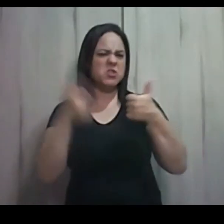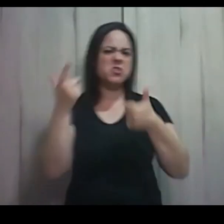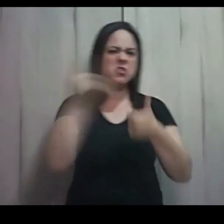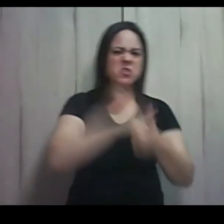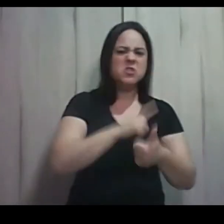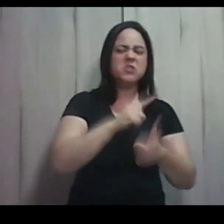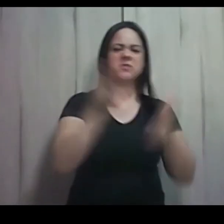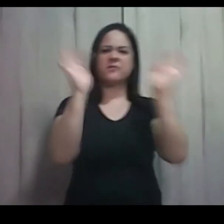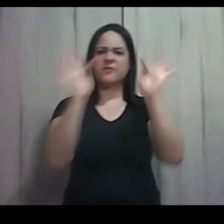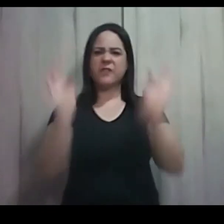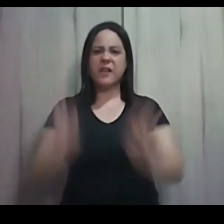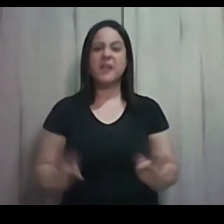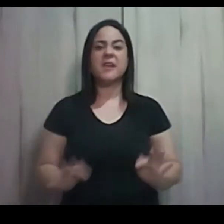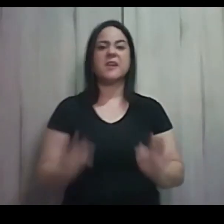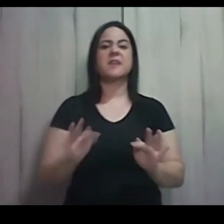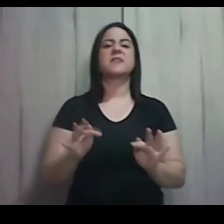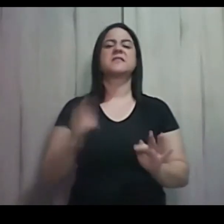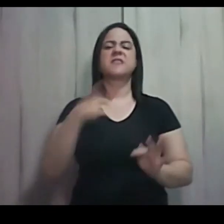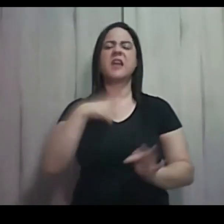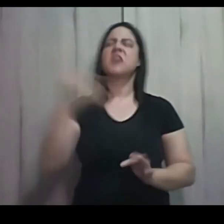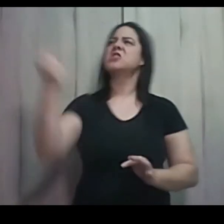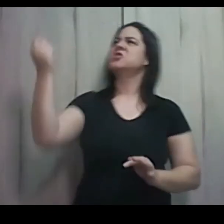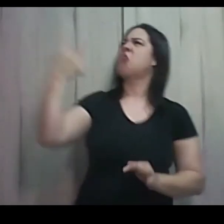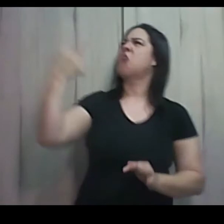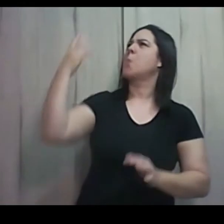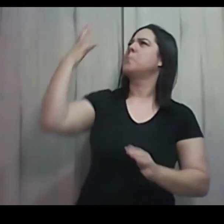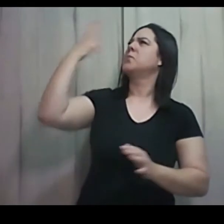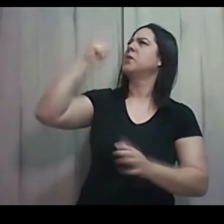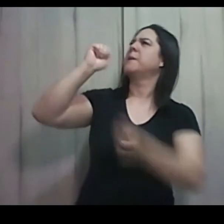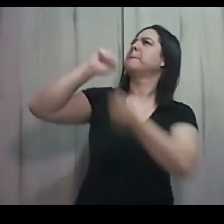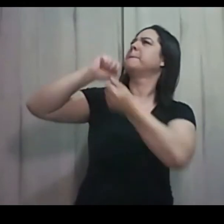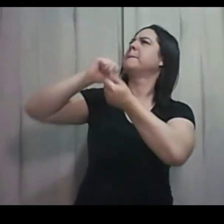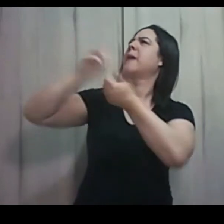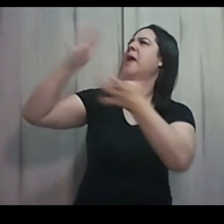o sol vai nascer, vai brilhar, haverá flores no campo.